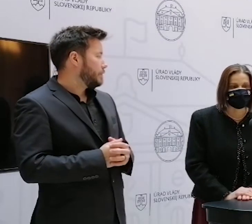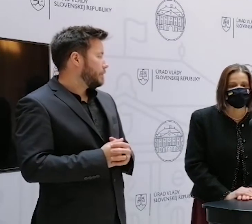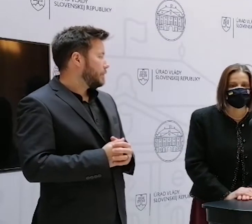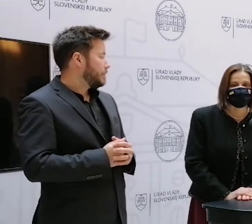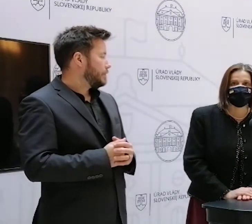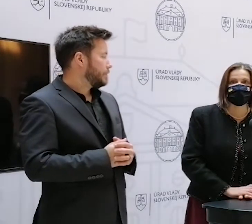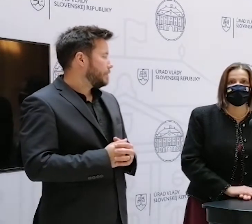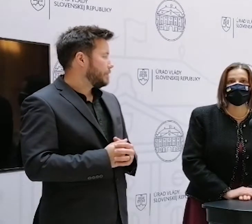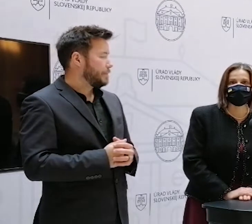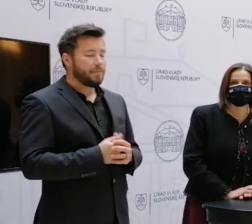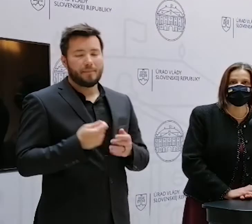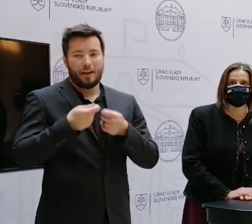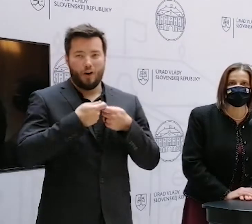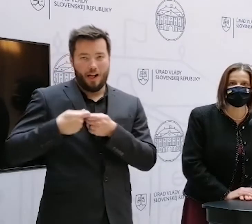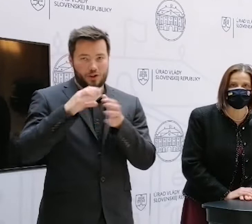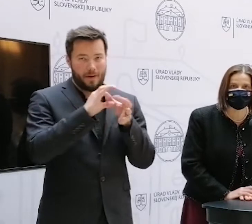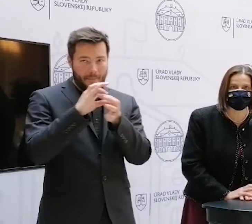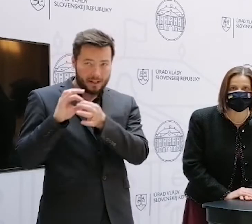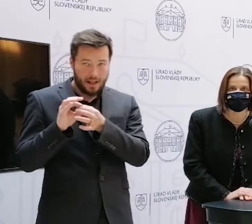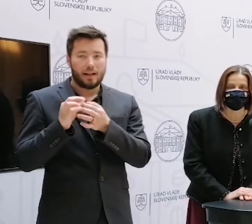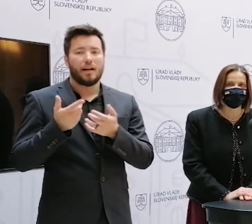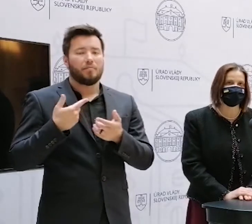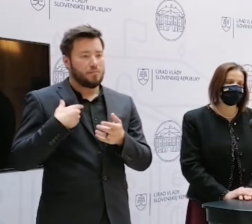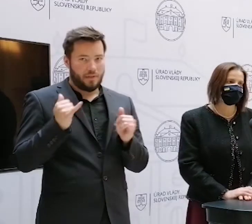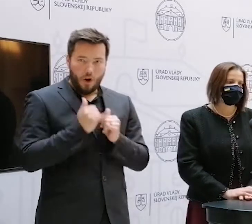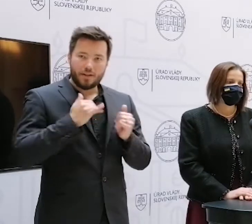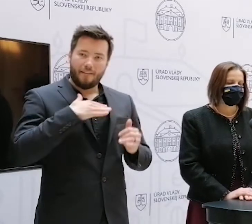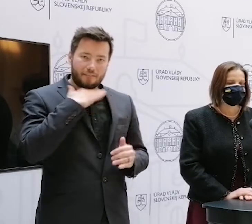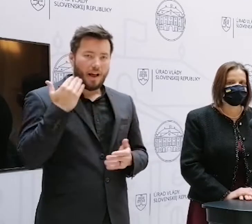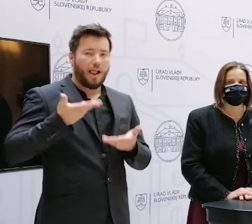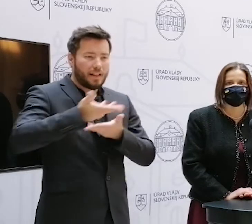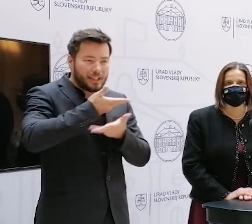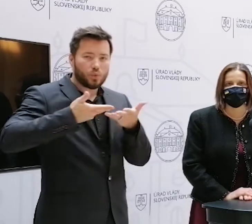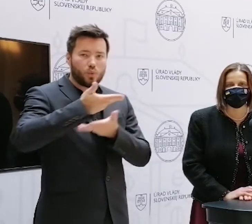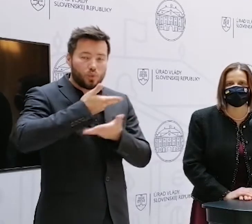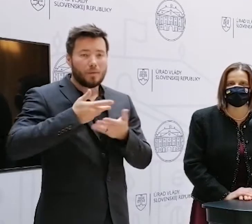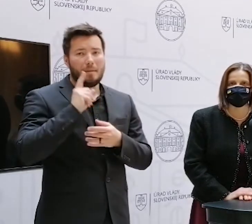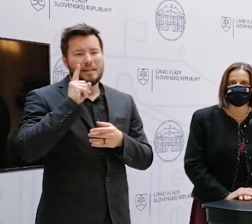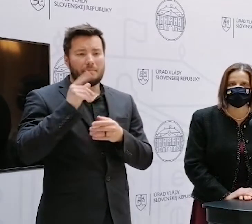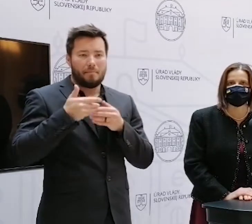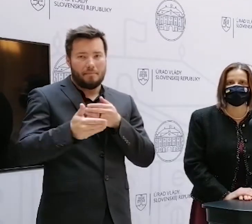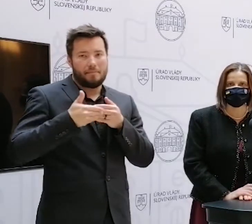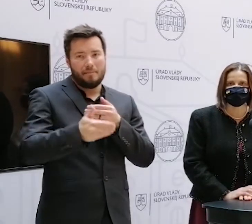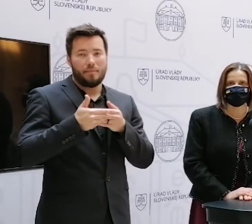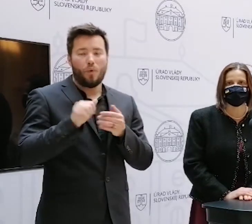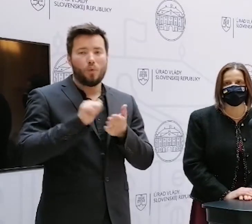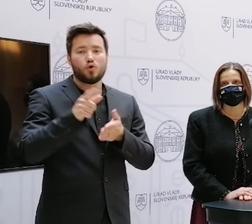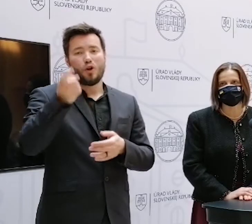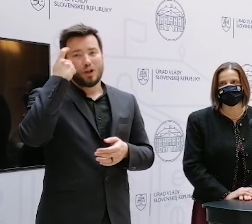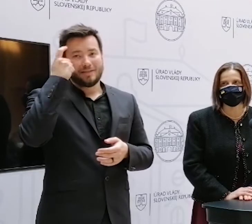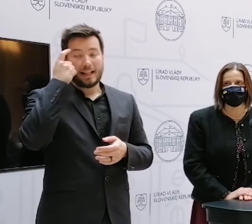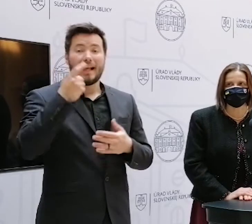S kolegičným partnermi máme naozaj veľmi intenzívnu debatu. A ja si myslím, že v krátkom období sa dozviete aj ten návrh,